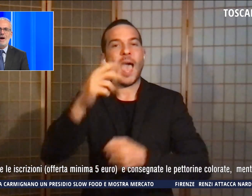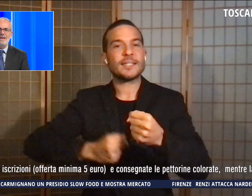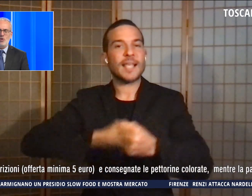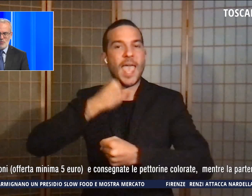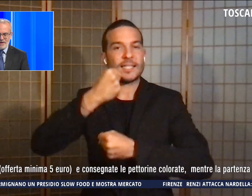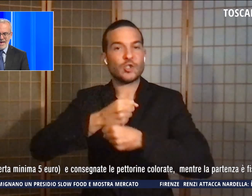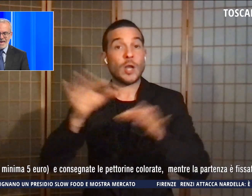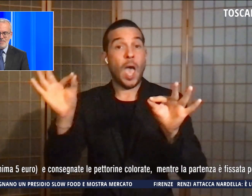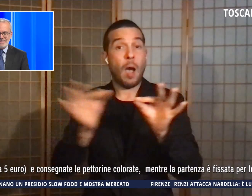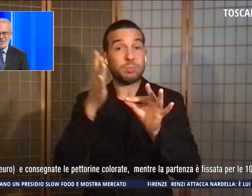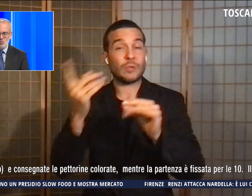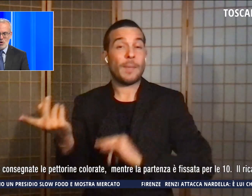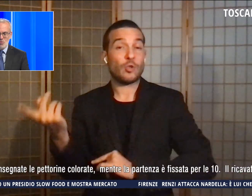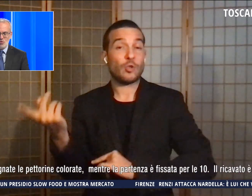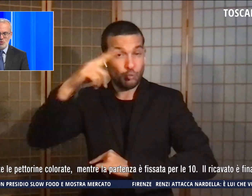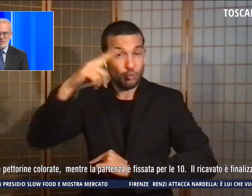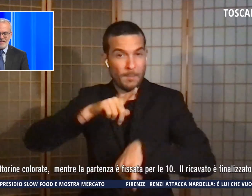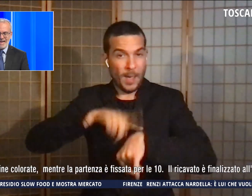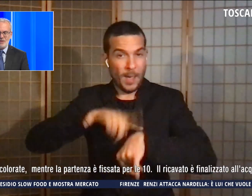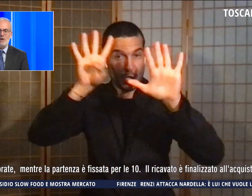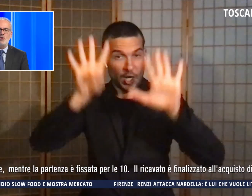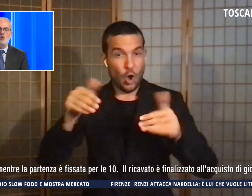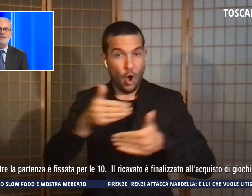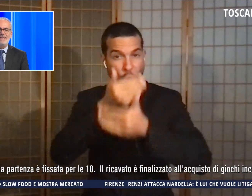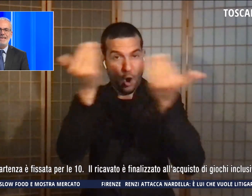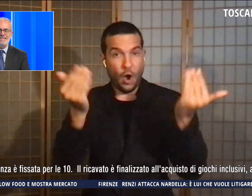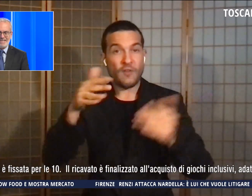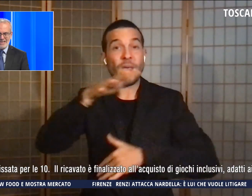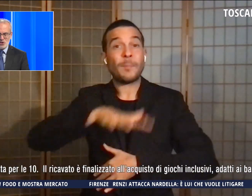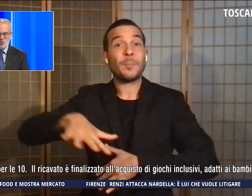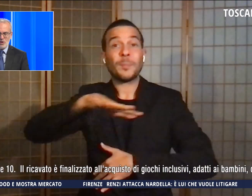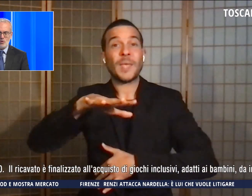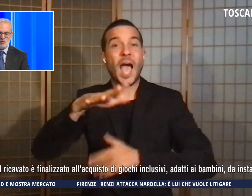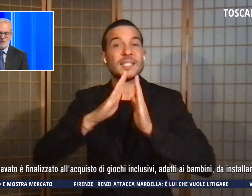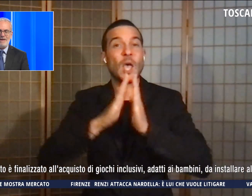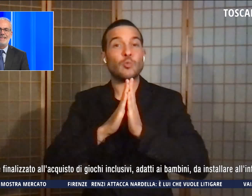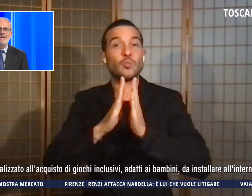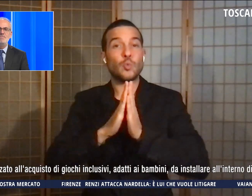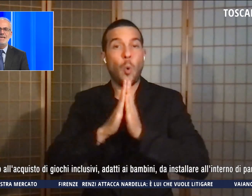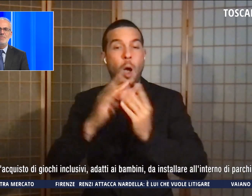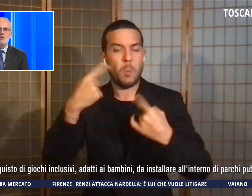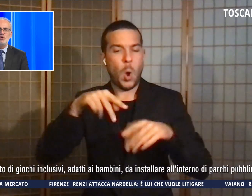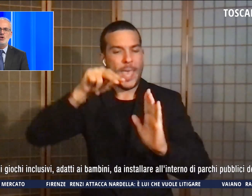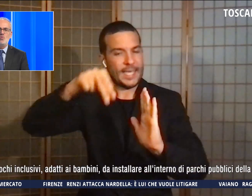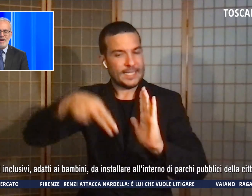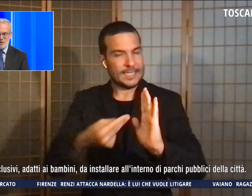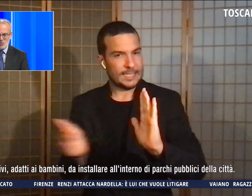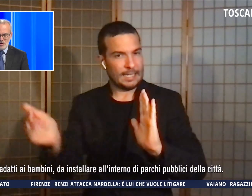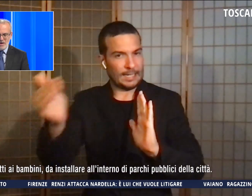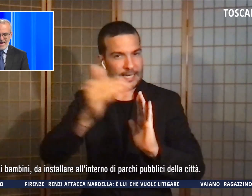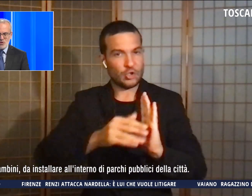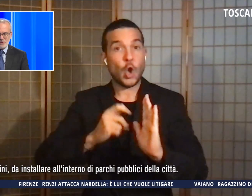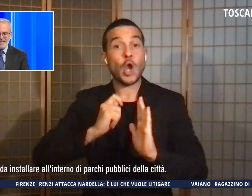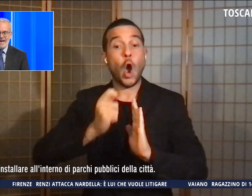ritrovo alle 9, in Piazza Duomo, dove verranno raccolte le iscrizioni con un'offerta minima di 5